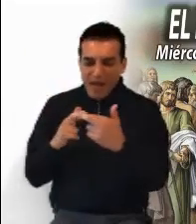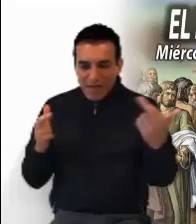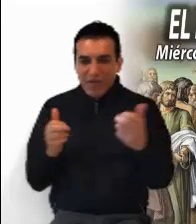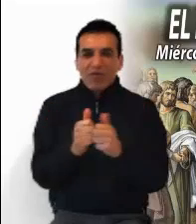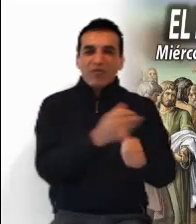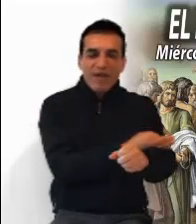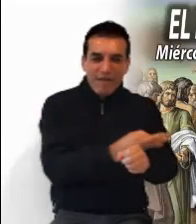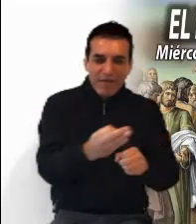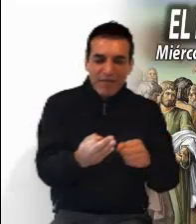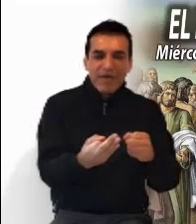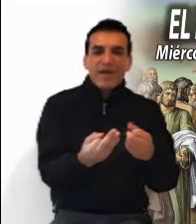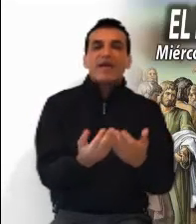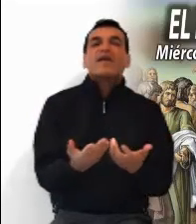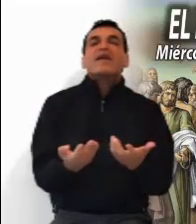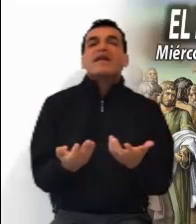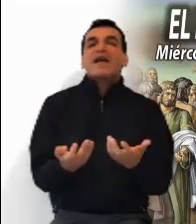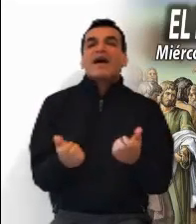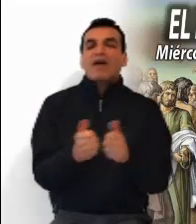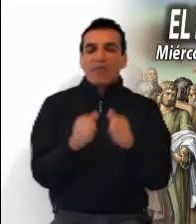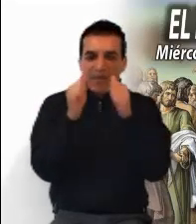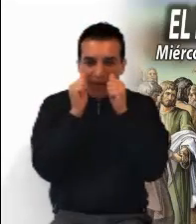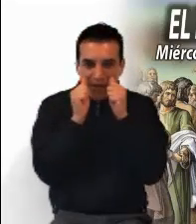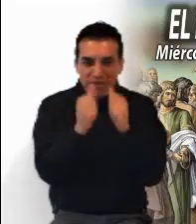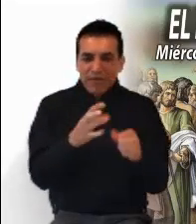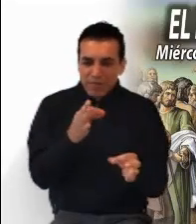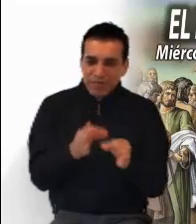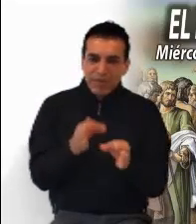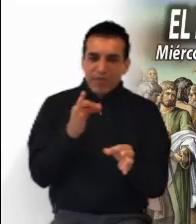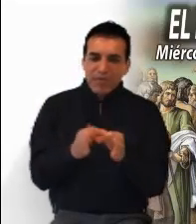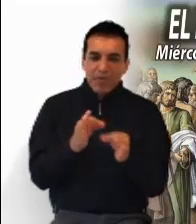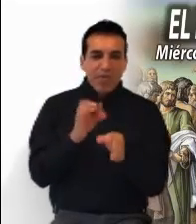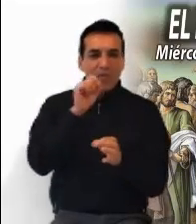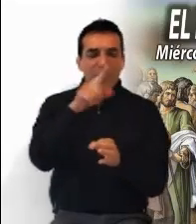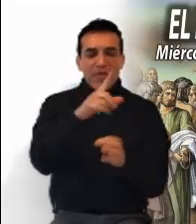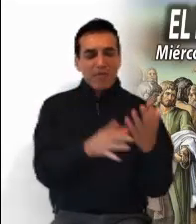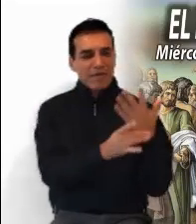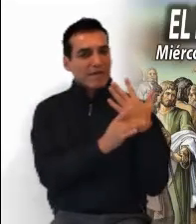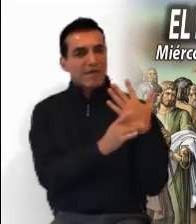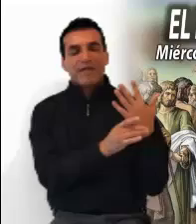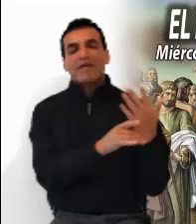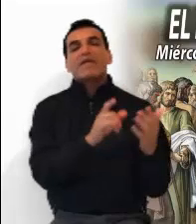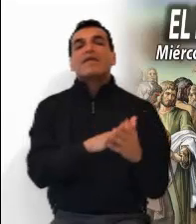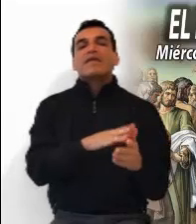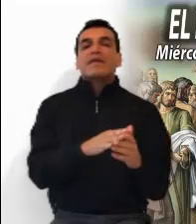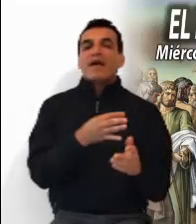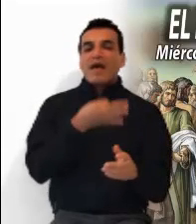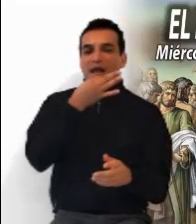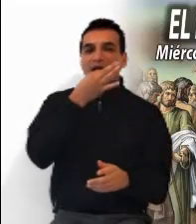relación con su nueva familia, nacida de la escucha y cumplimiento de la palabra.